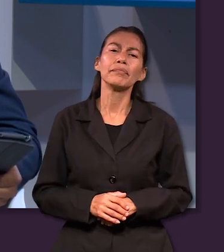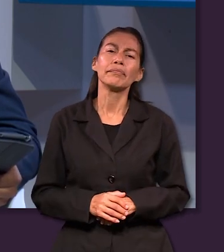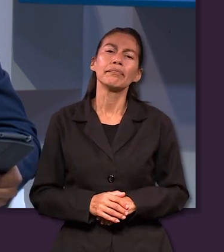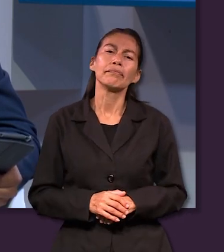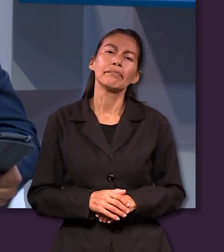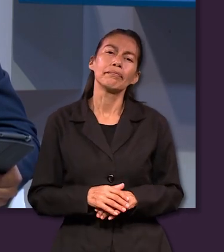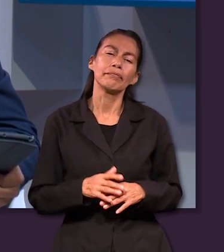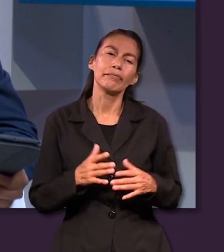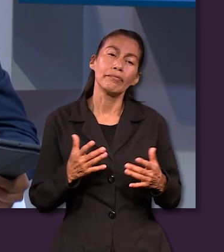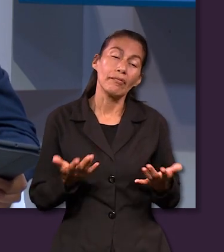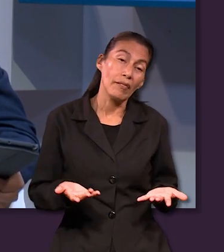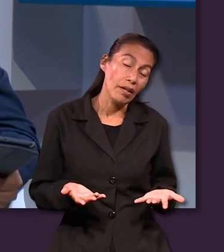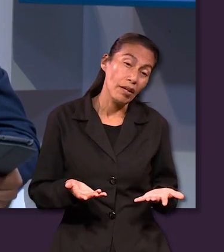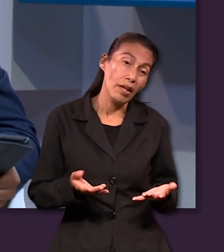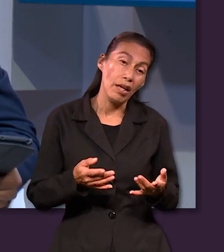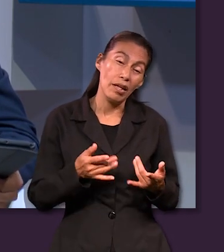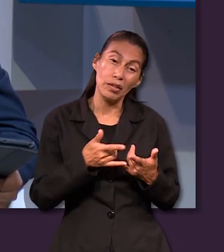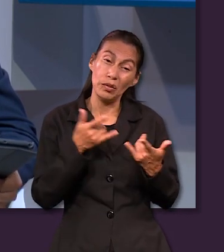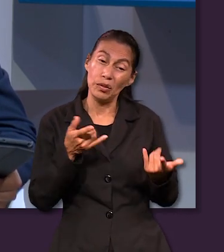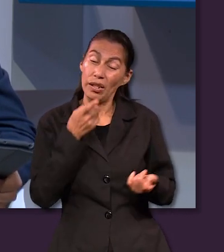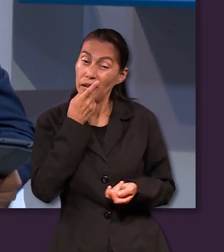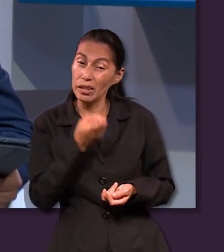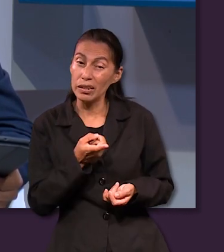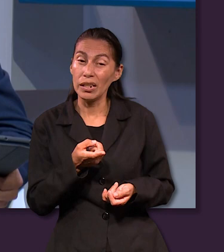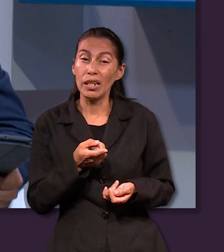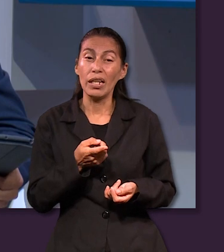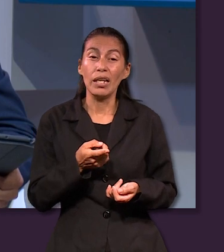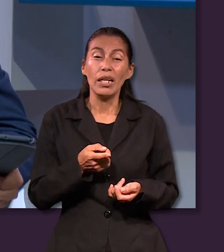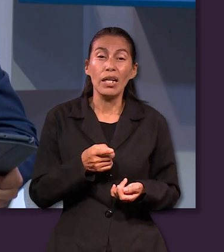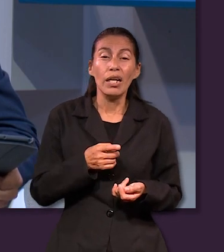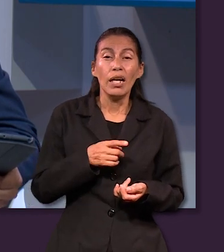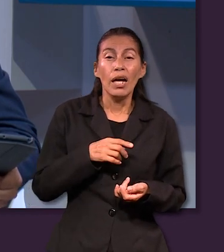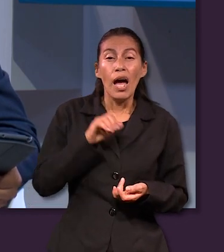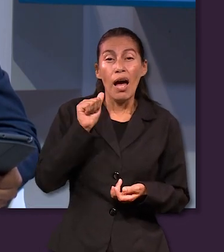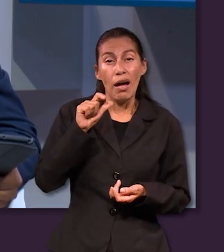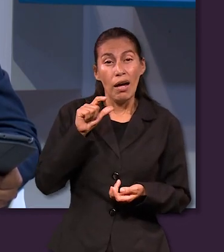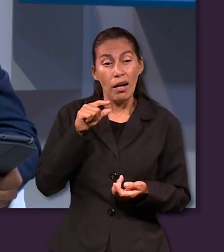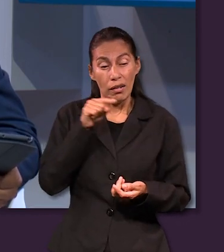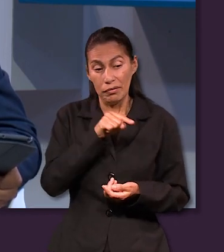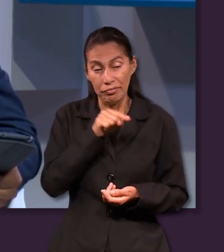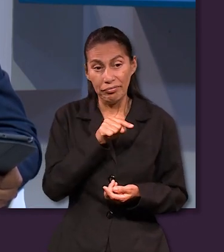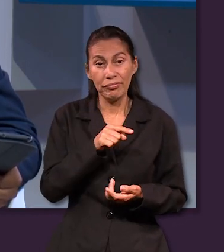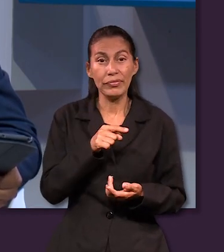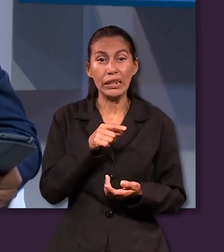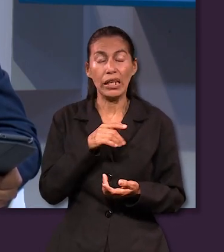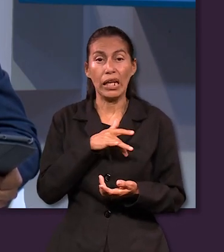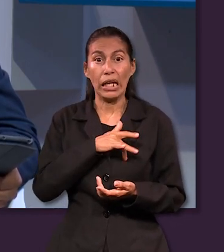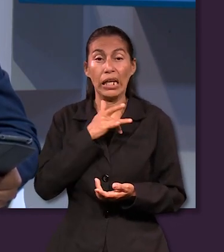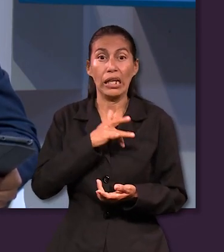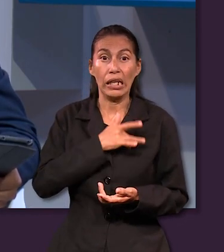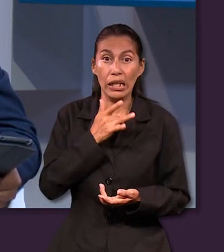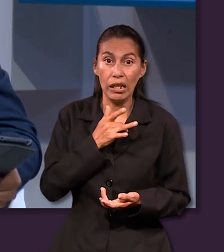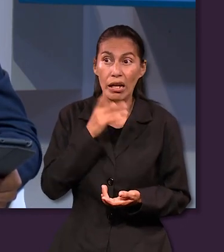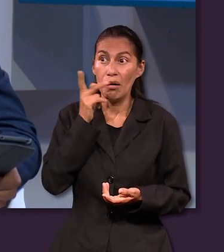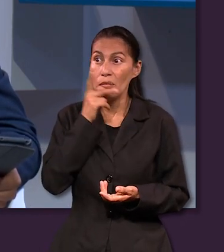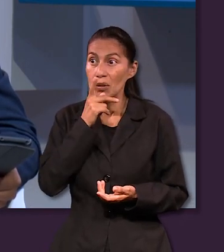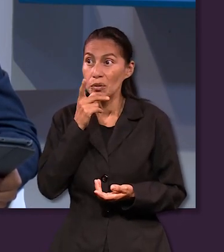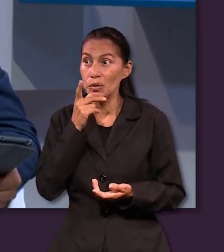en determinado momento dice la historia que Alex pues siente en su corazón ser pastor estudiar